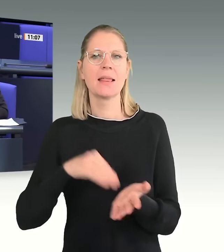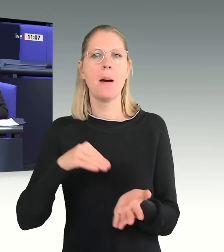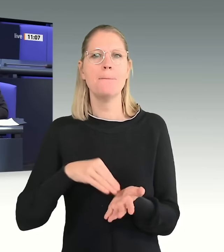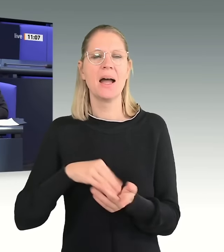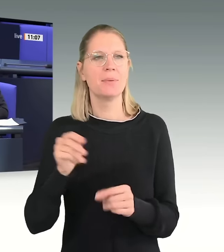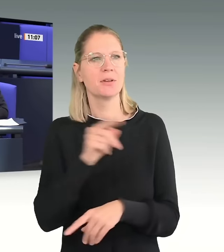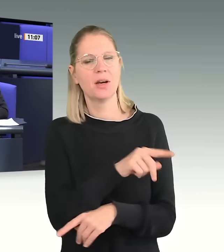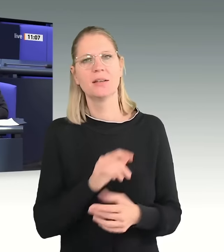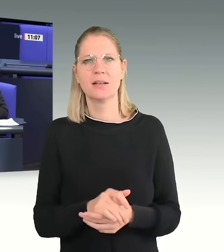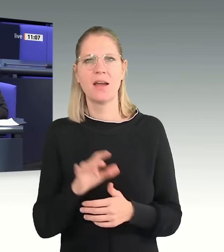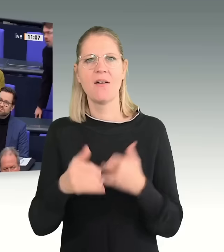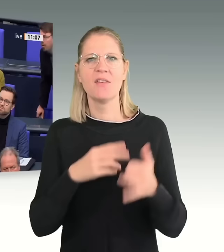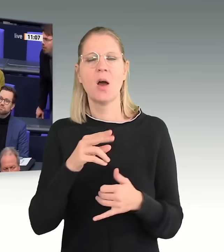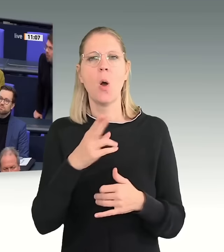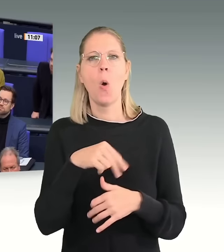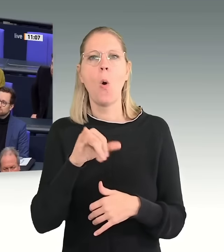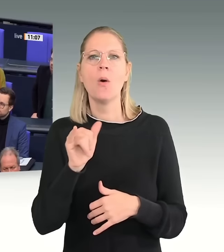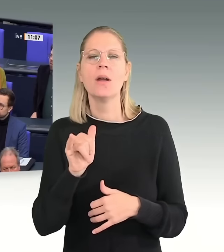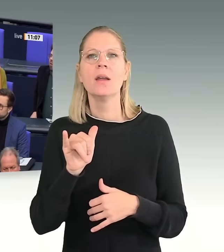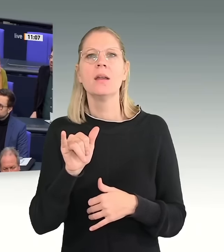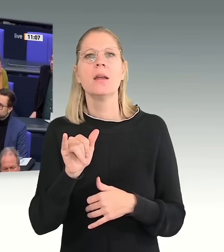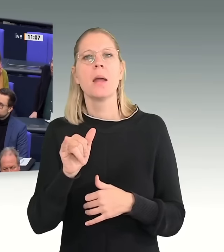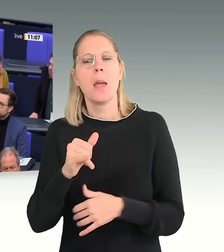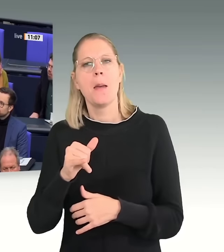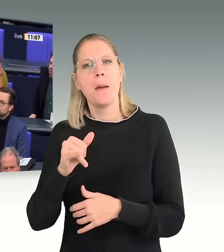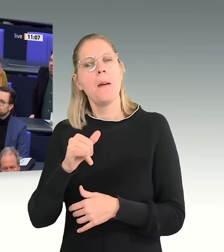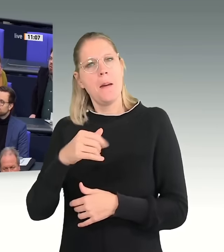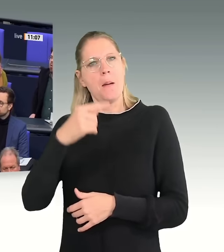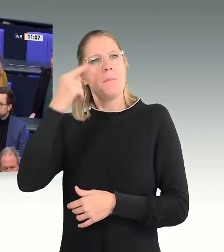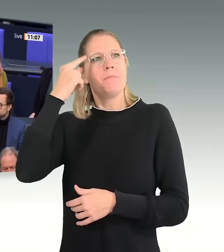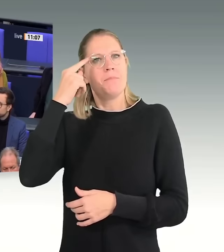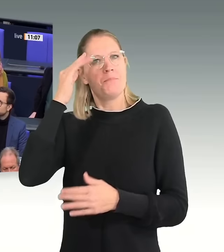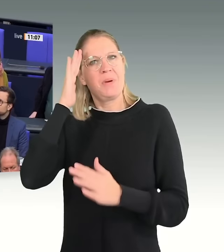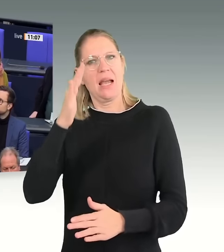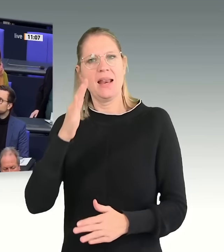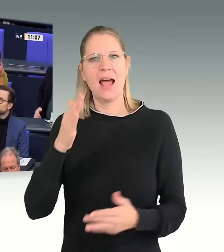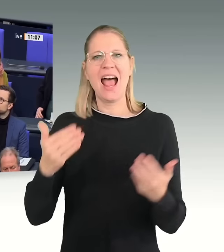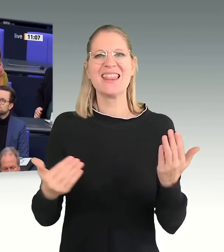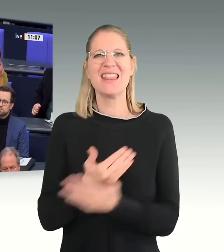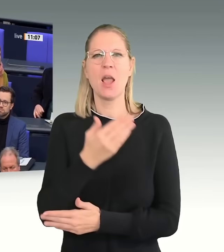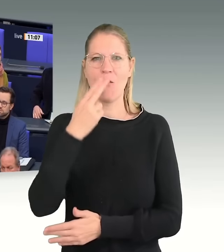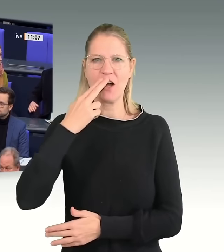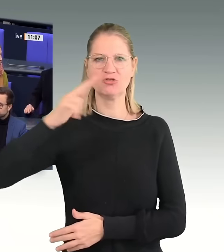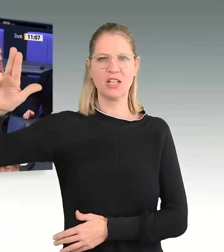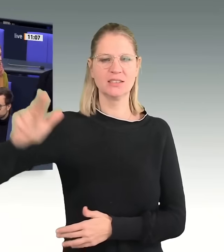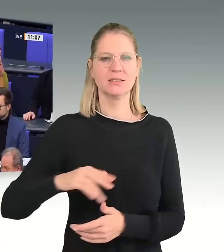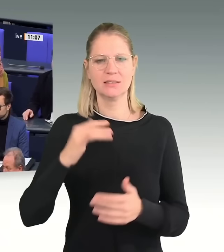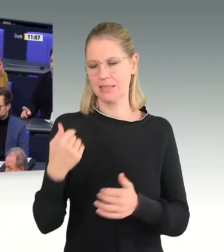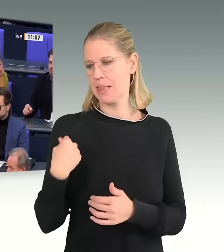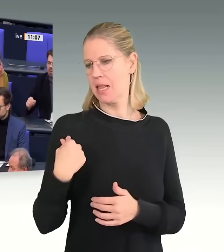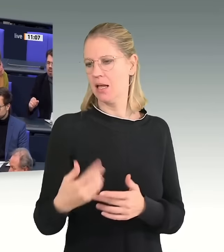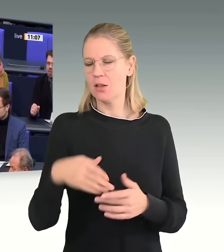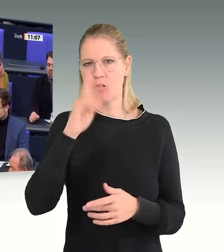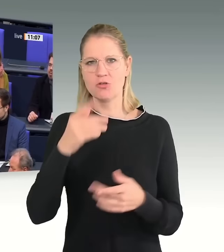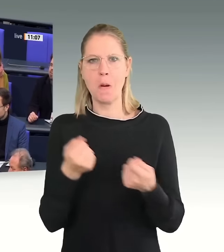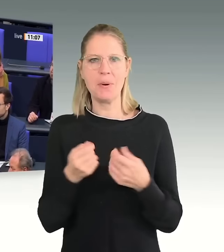bekennende Neofaschistin, die hier gerade im Deutschen Bundestag gesagt hat,